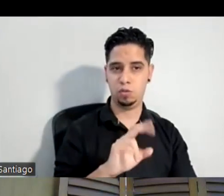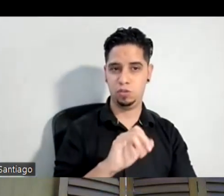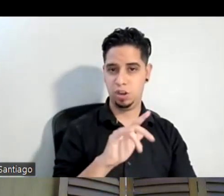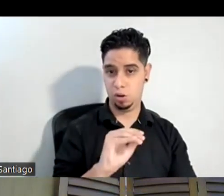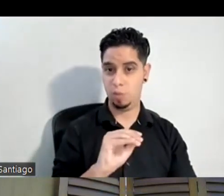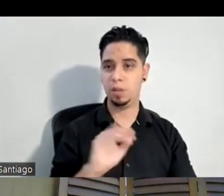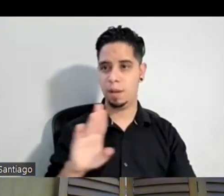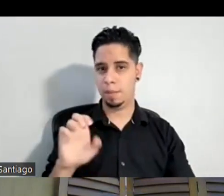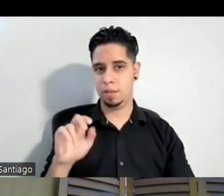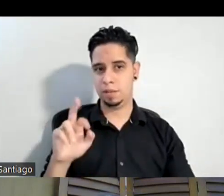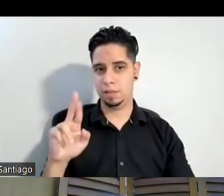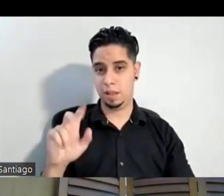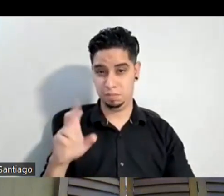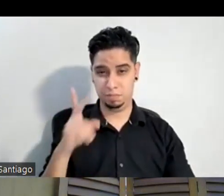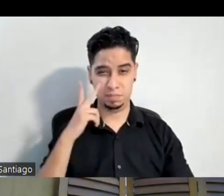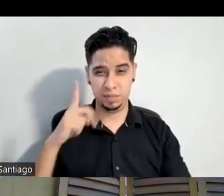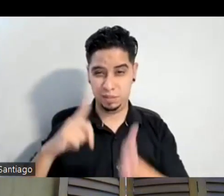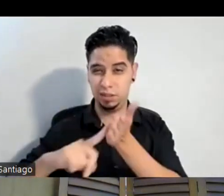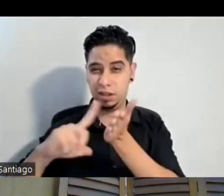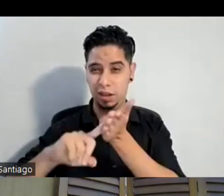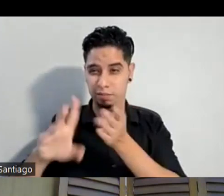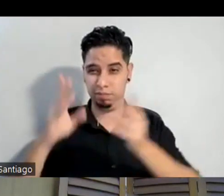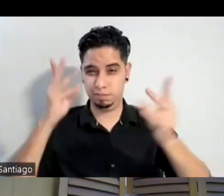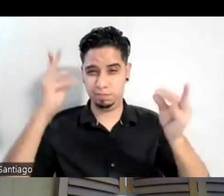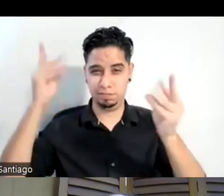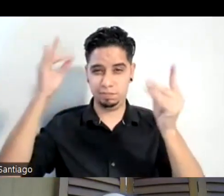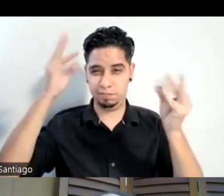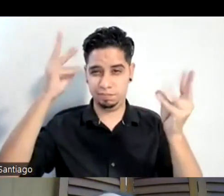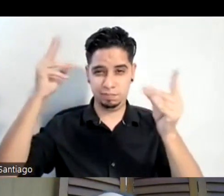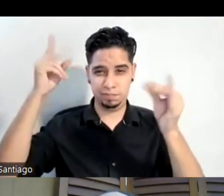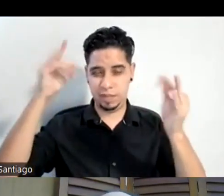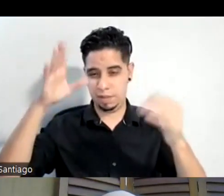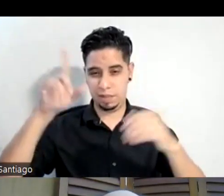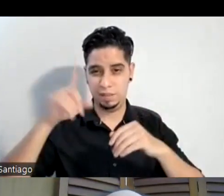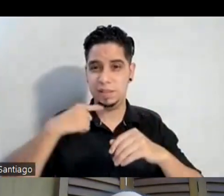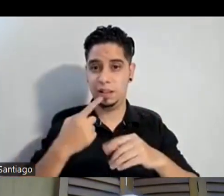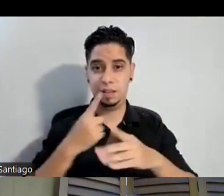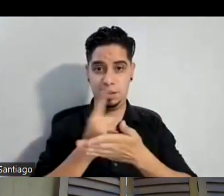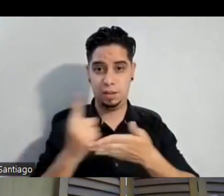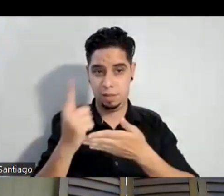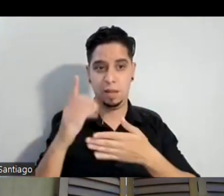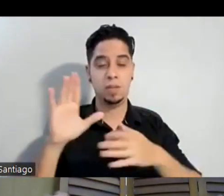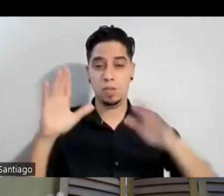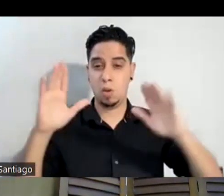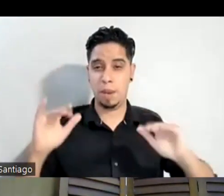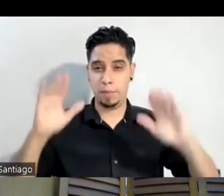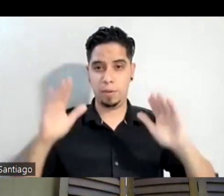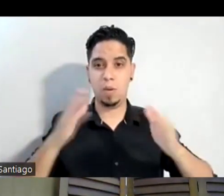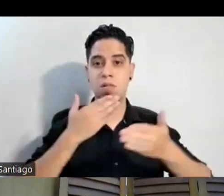miren a ver miren a ver piensen piensen y me dice la semana que viene nos vemos entonces tengan linda semana y llévatelo chena